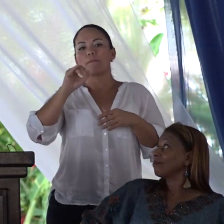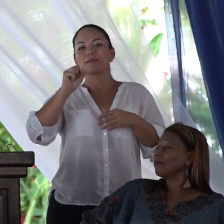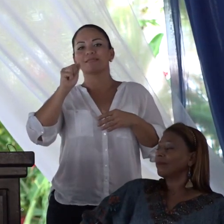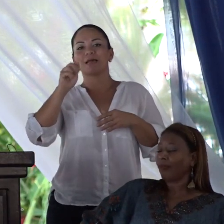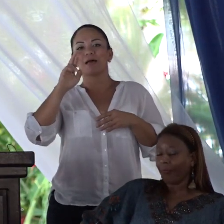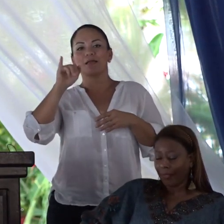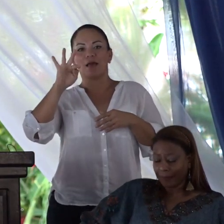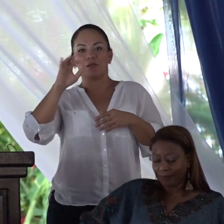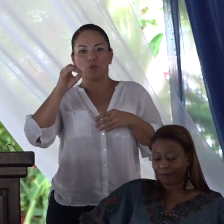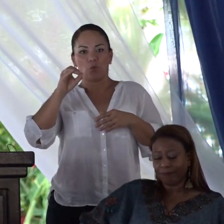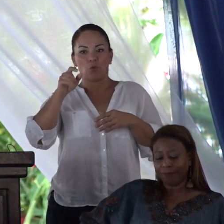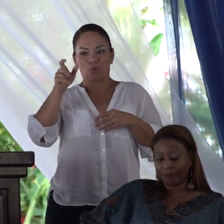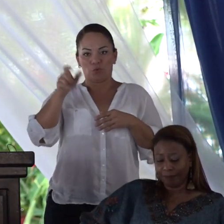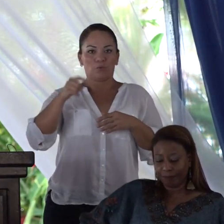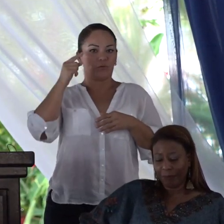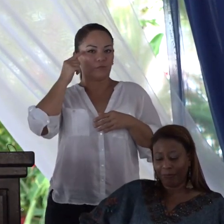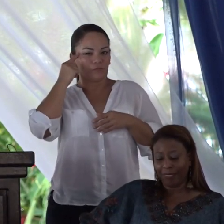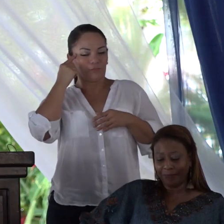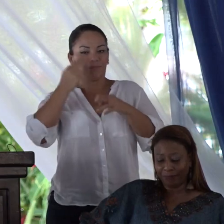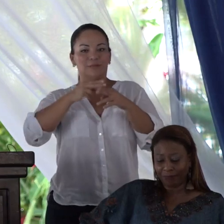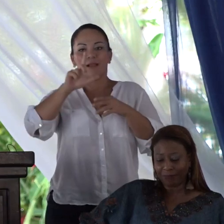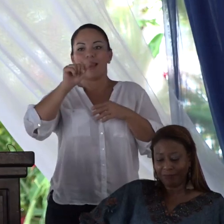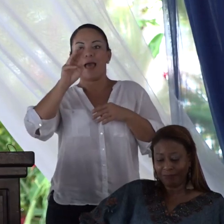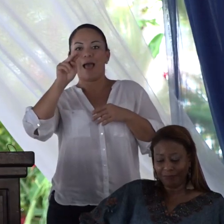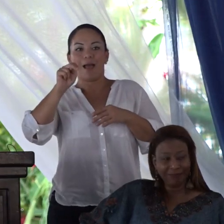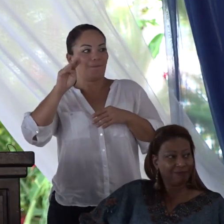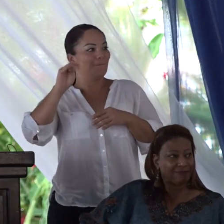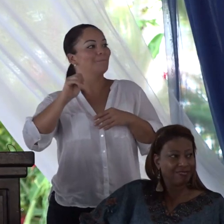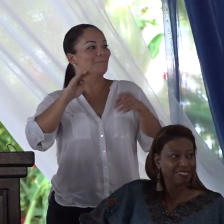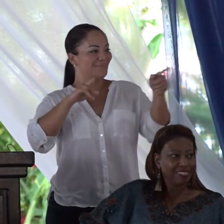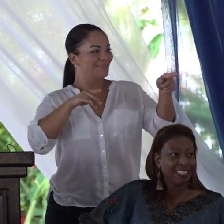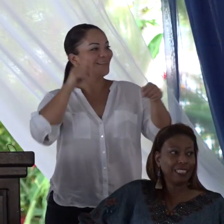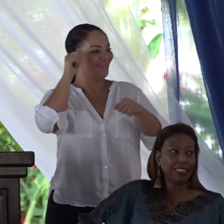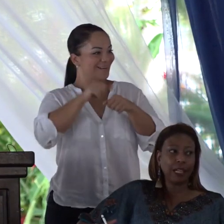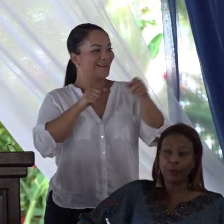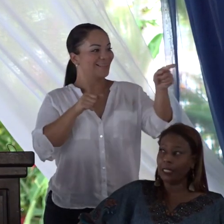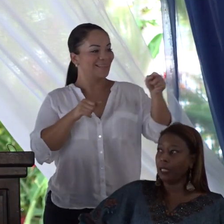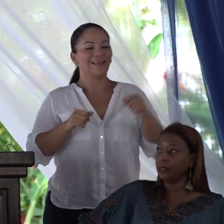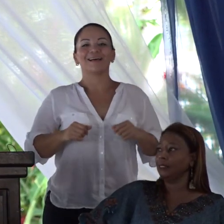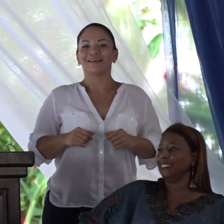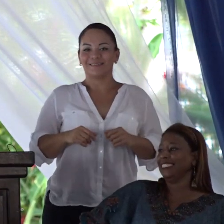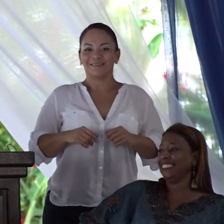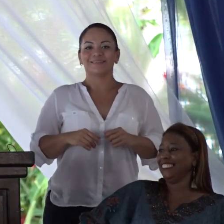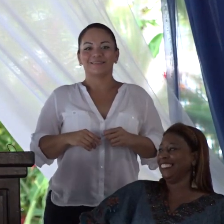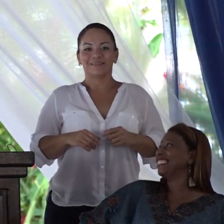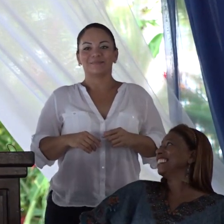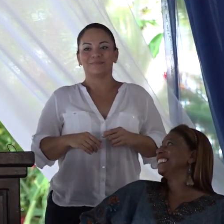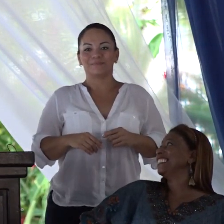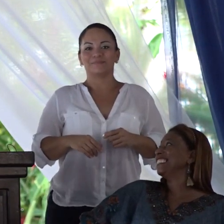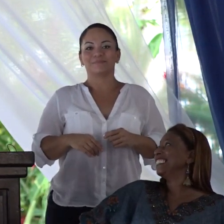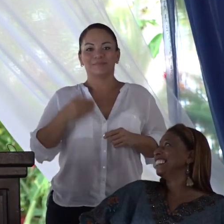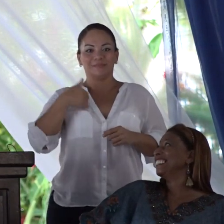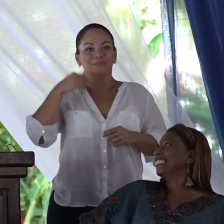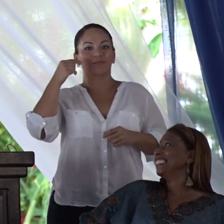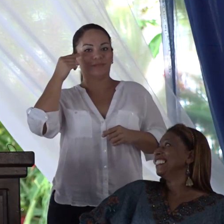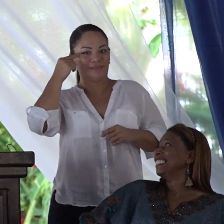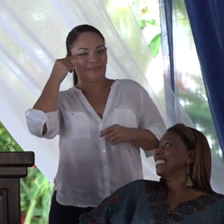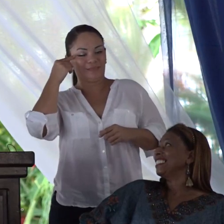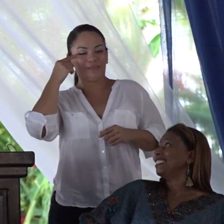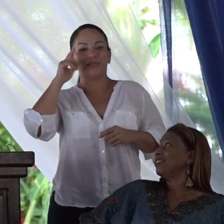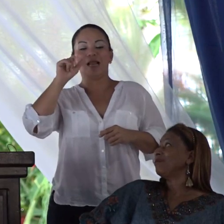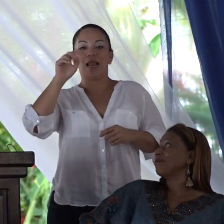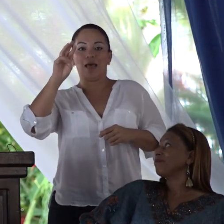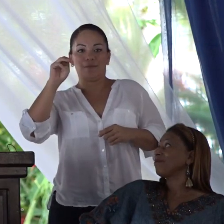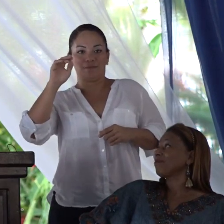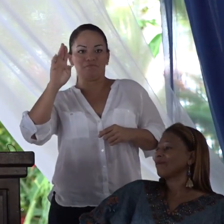chino, Lam, ¿cómo sí se acuerda? Este, de un señor chino de origen Lam, y